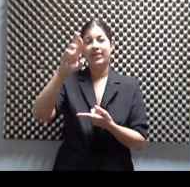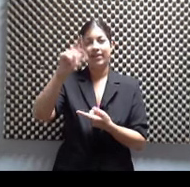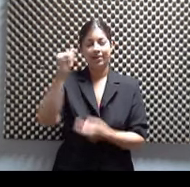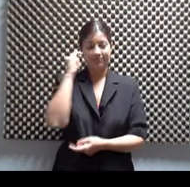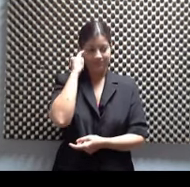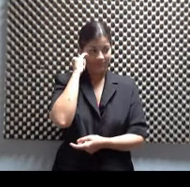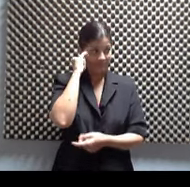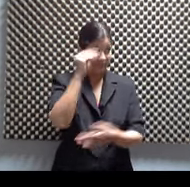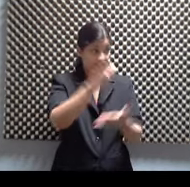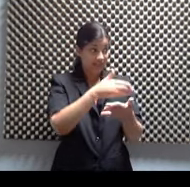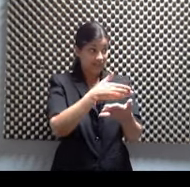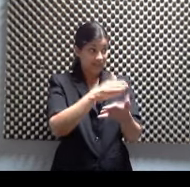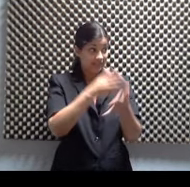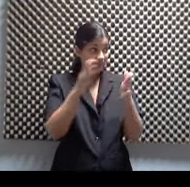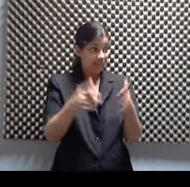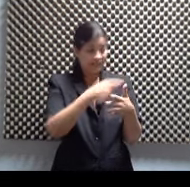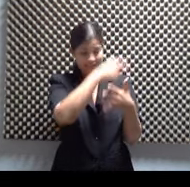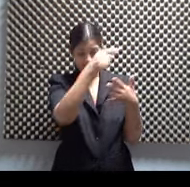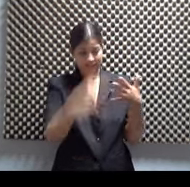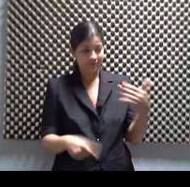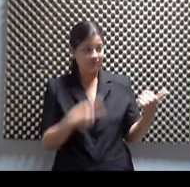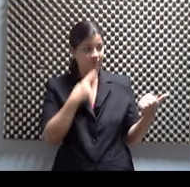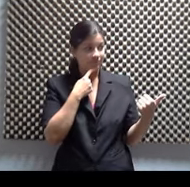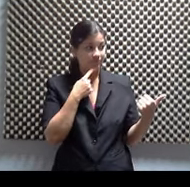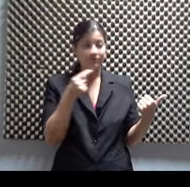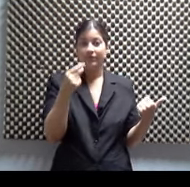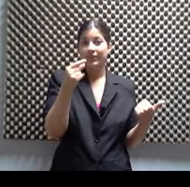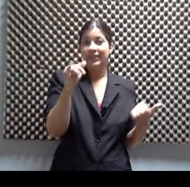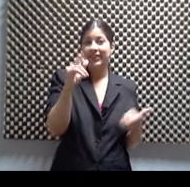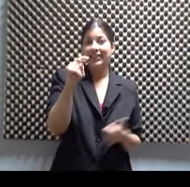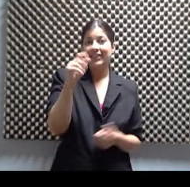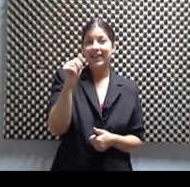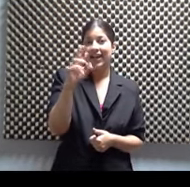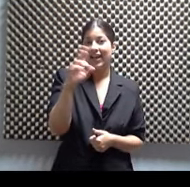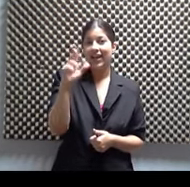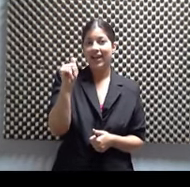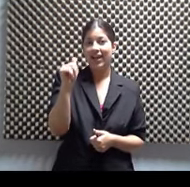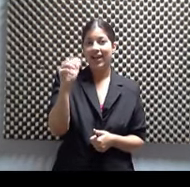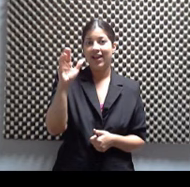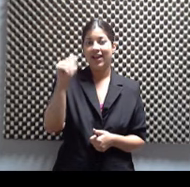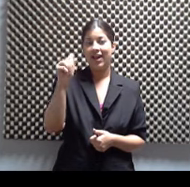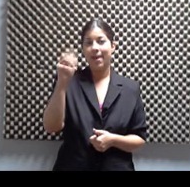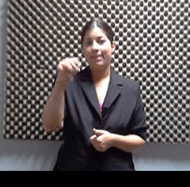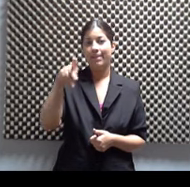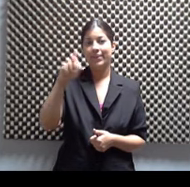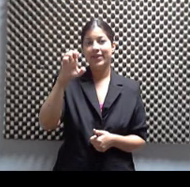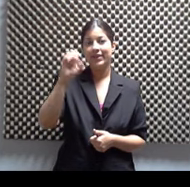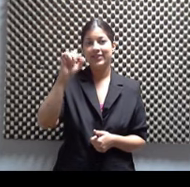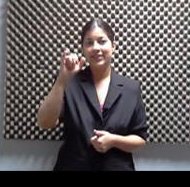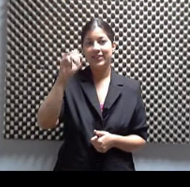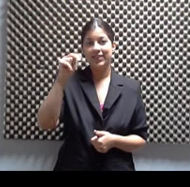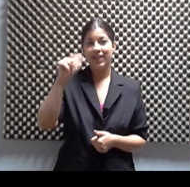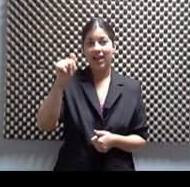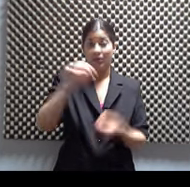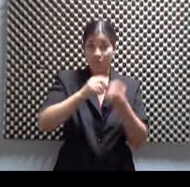Colón Sayas, Guitarra Campesina, es el número dos y el número uno, Cultura Profética. 15